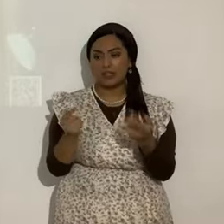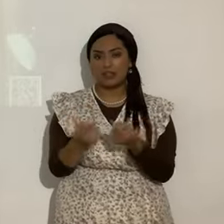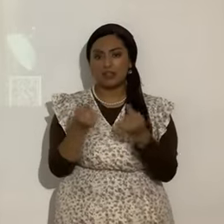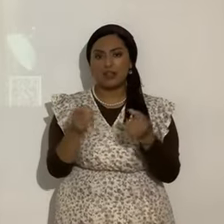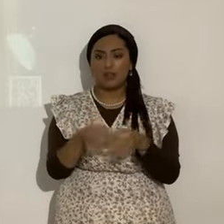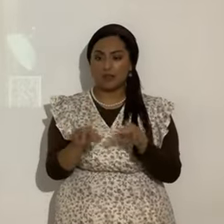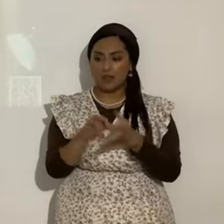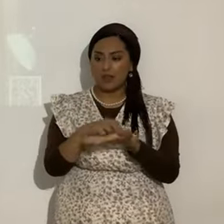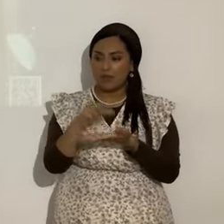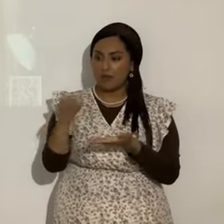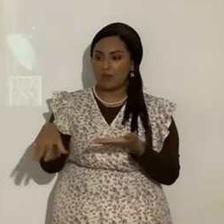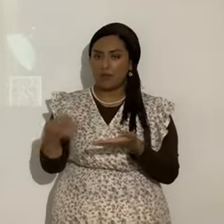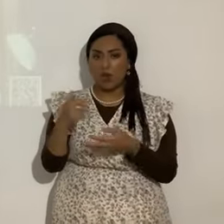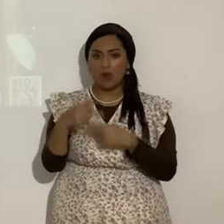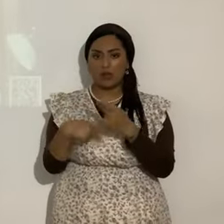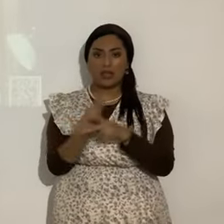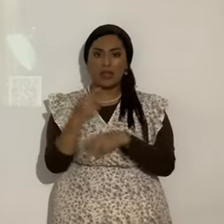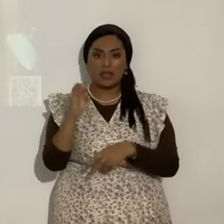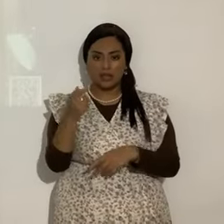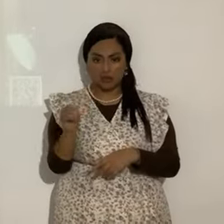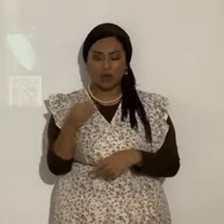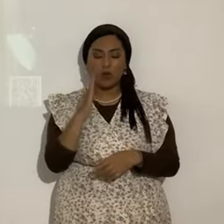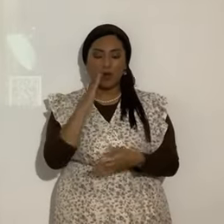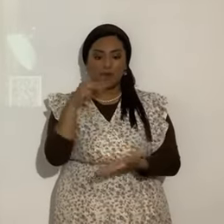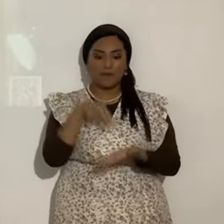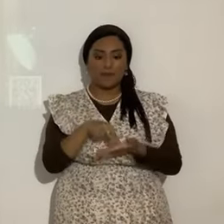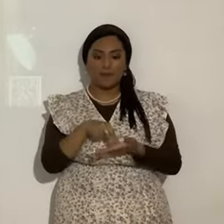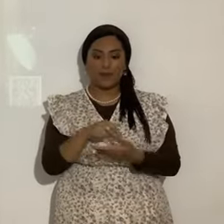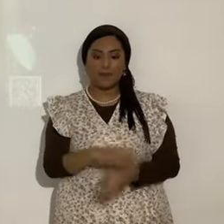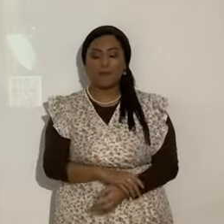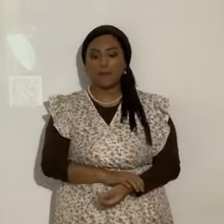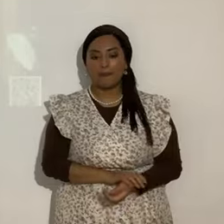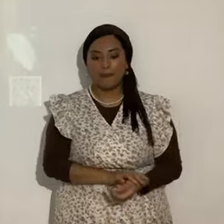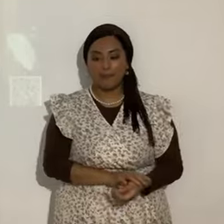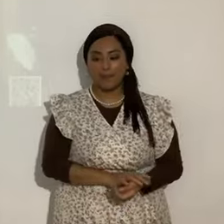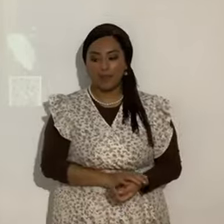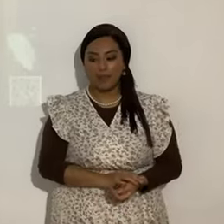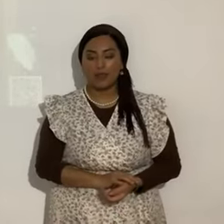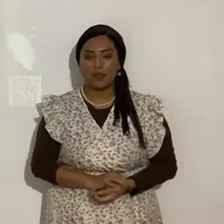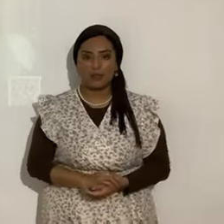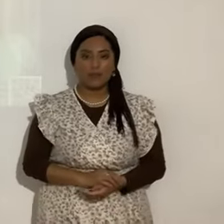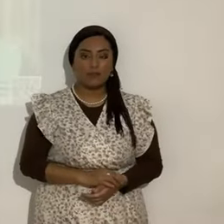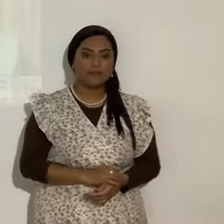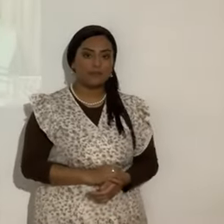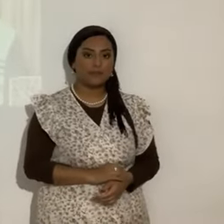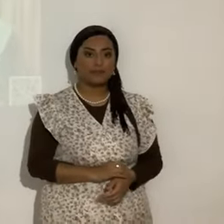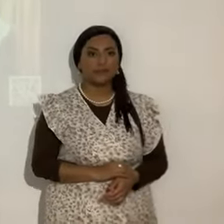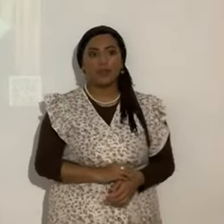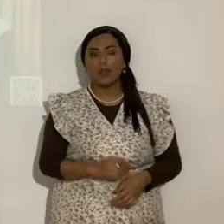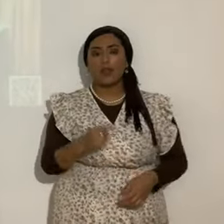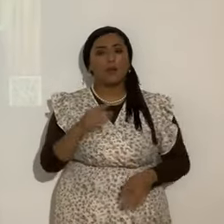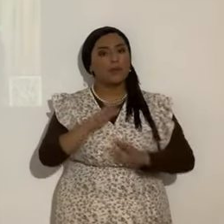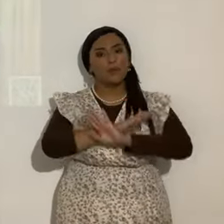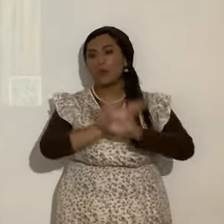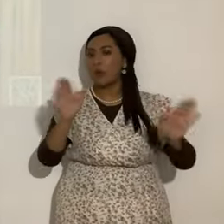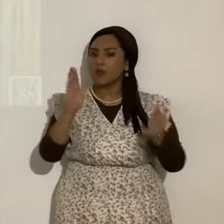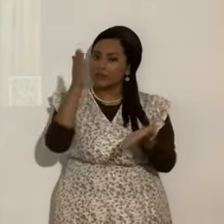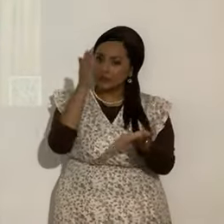renunciar a todo me voy a poner de pie bendito es el abacados entonces no seamos esclavos del pecado